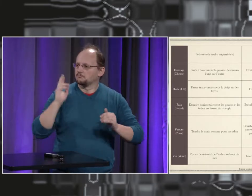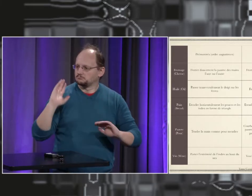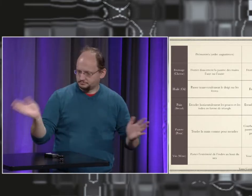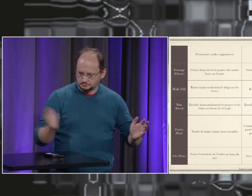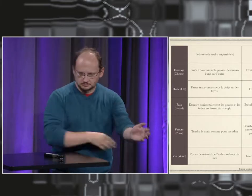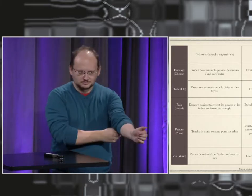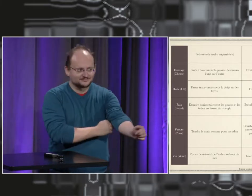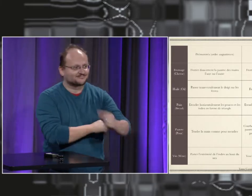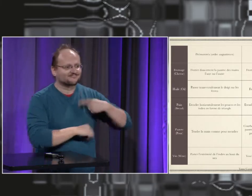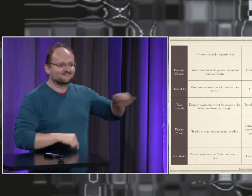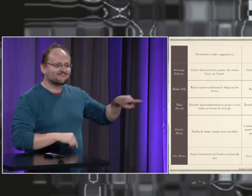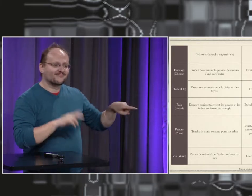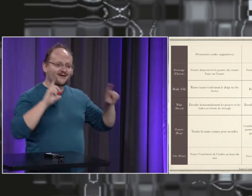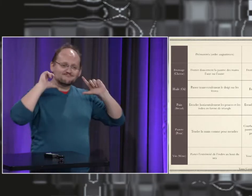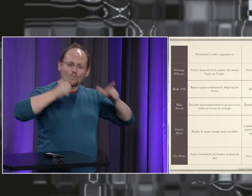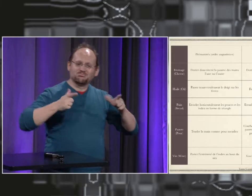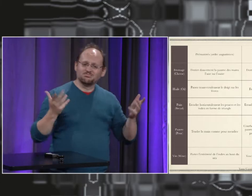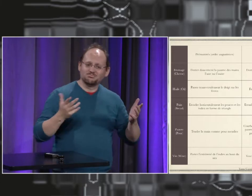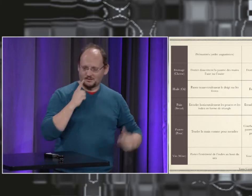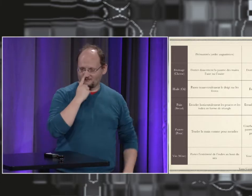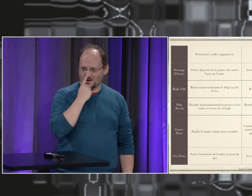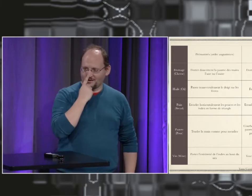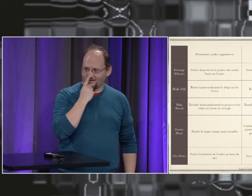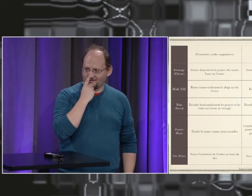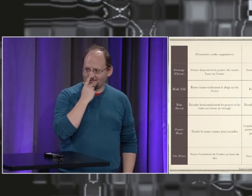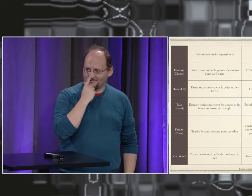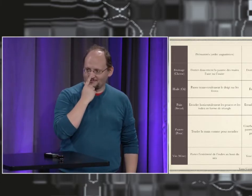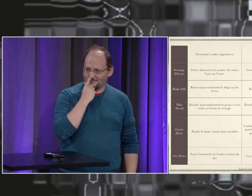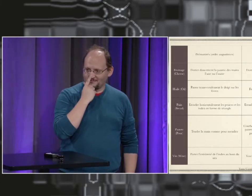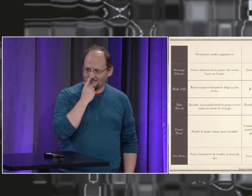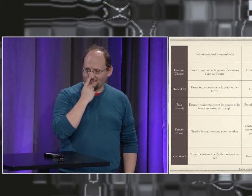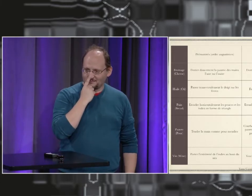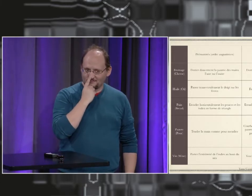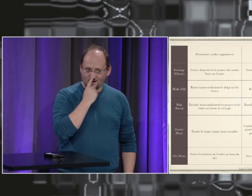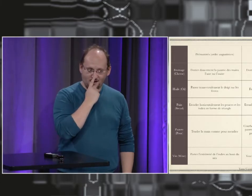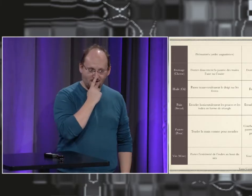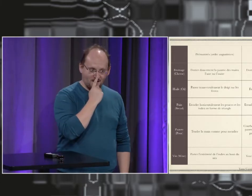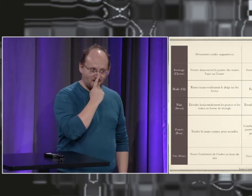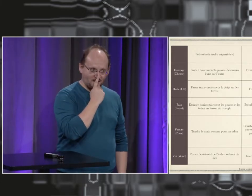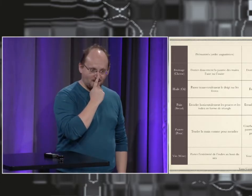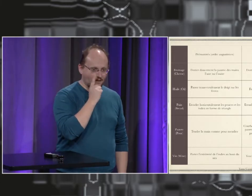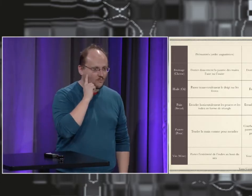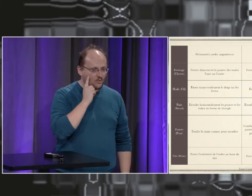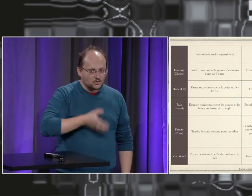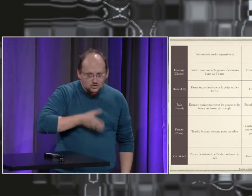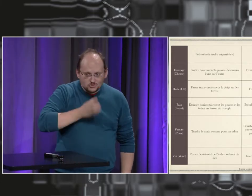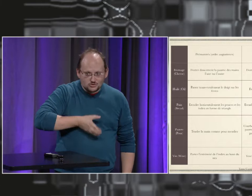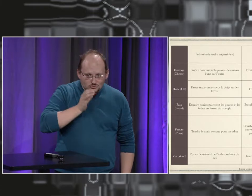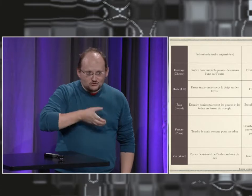200 ans que ce signe existe et qu n'a pas bougé. En tout cas, en no et to mal alia. Alors, pour les moines, c'était le signe du doigt